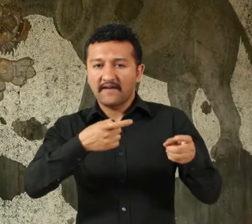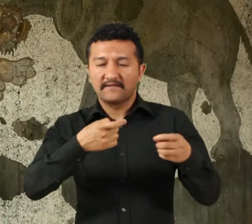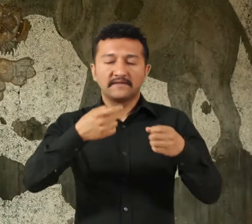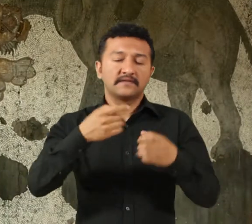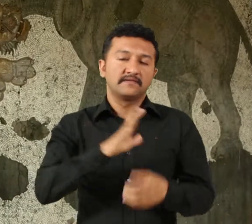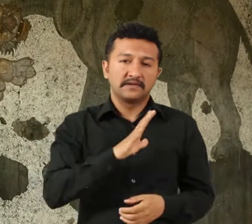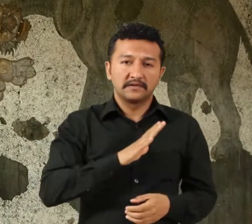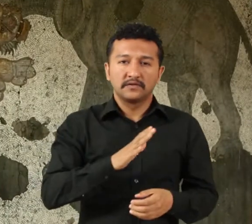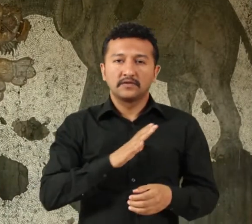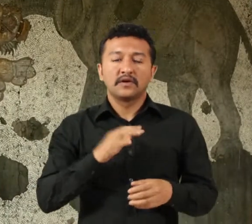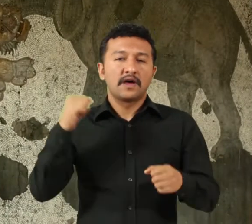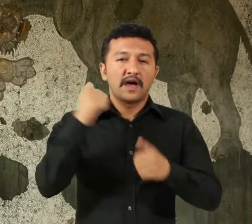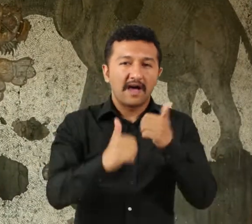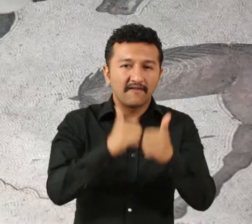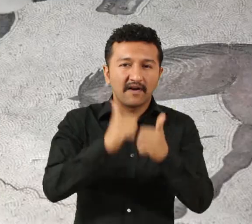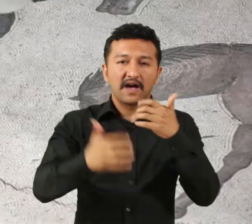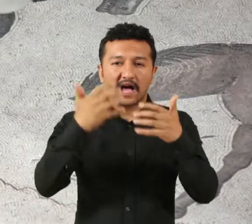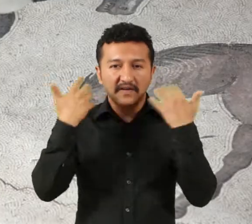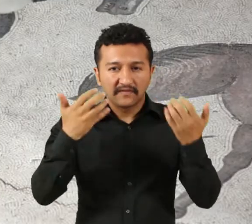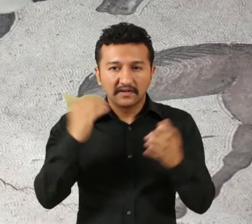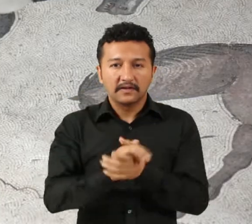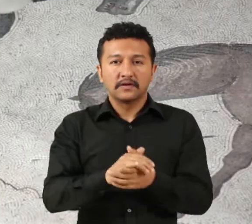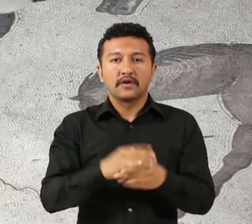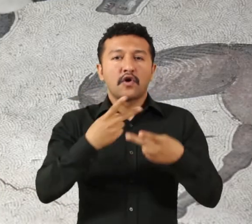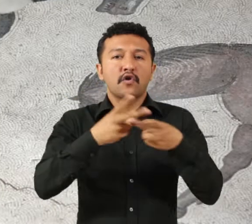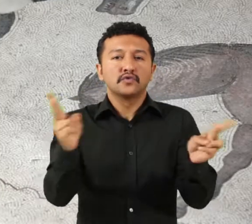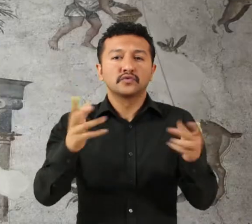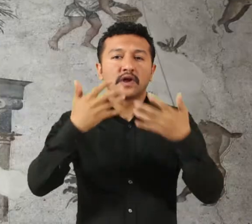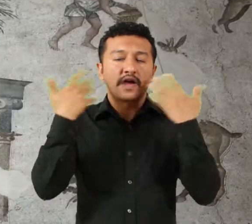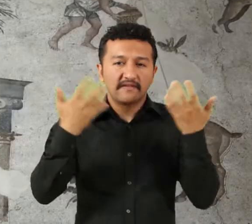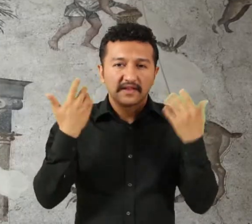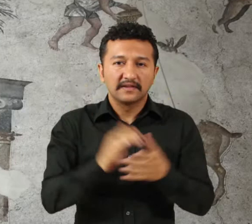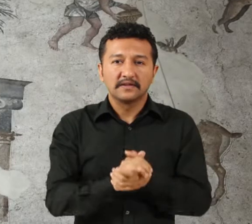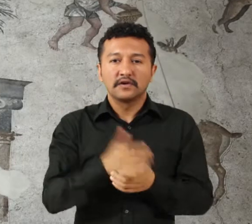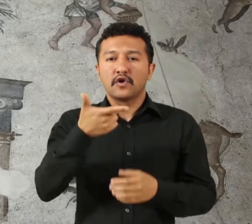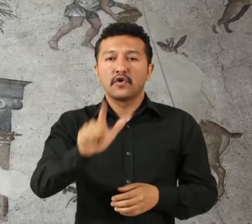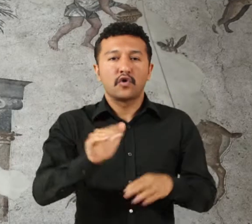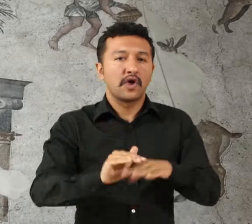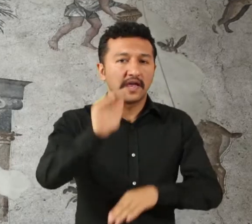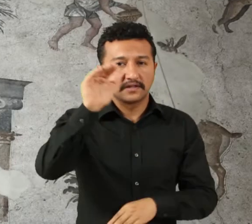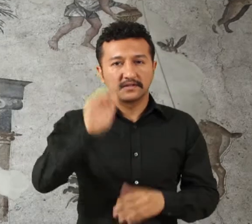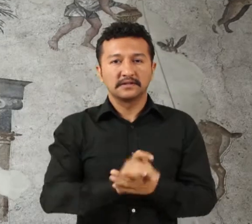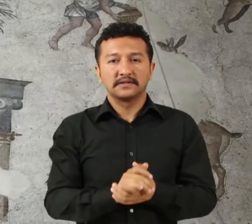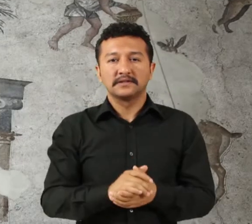dövüşen hayvanlar, özgür hayvanlar, köy hayatı, kır yaşantısı,